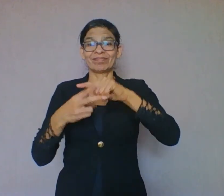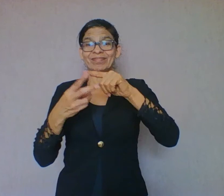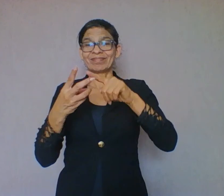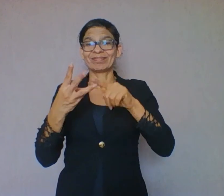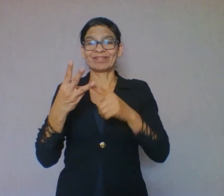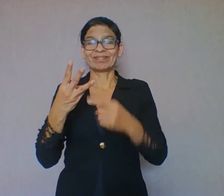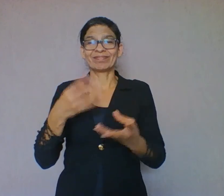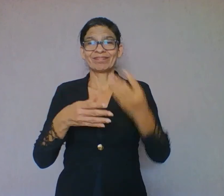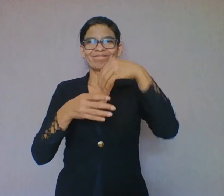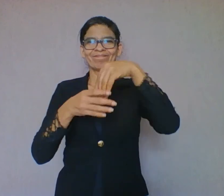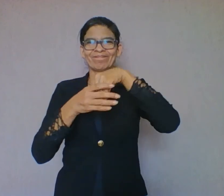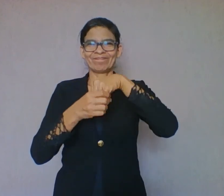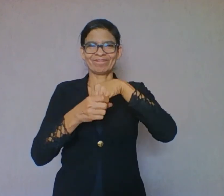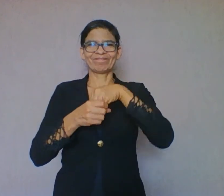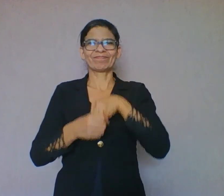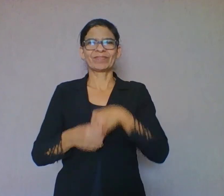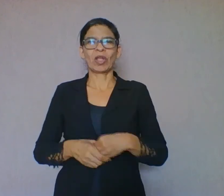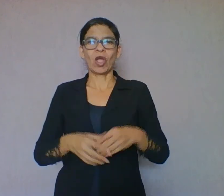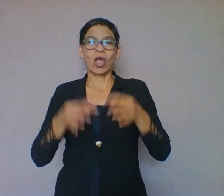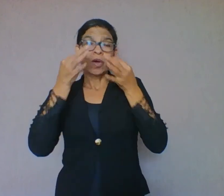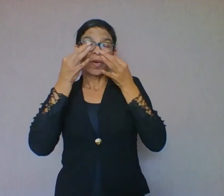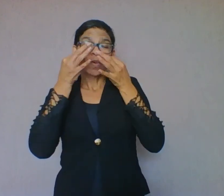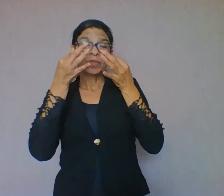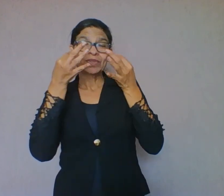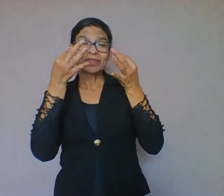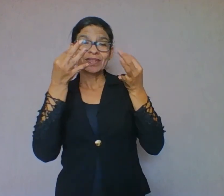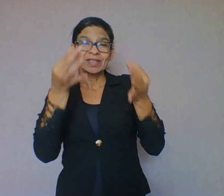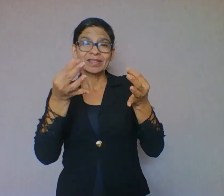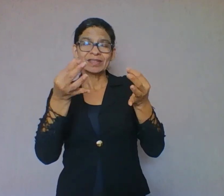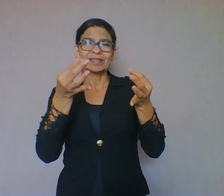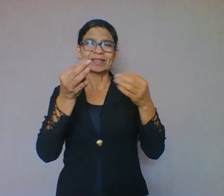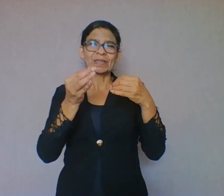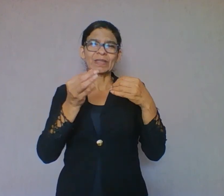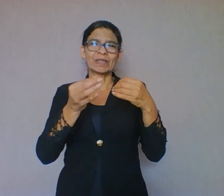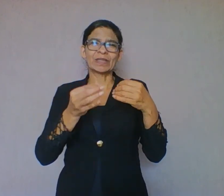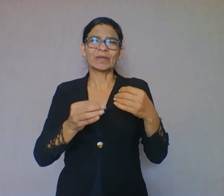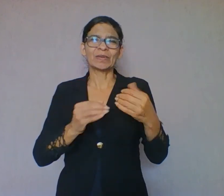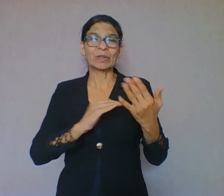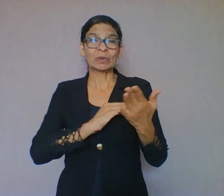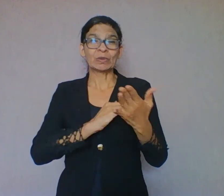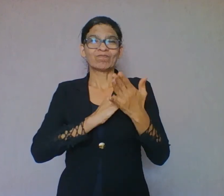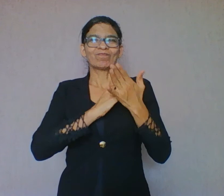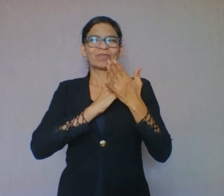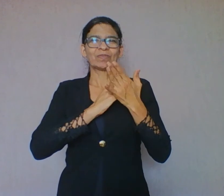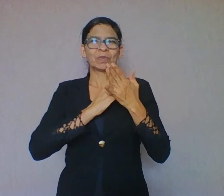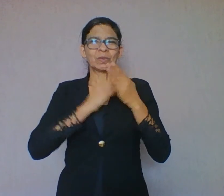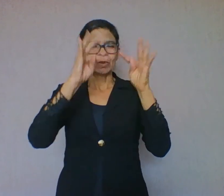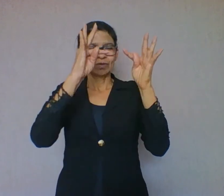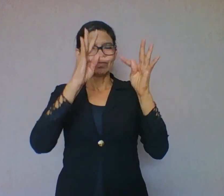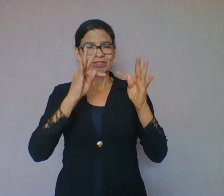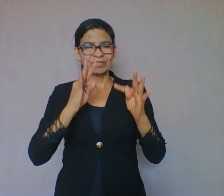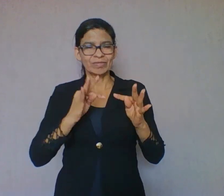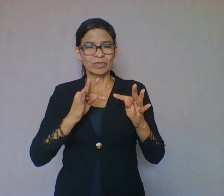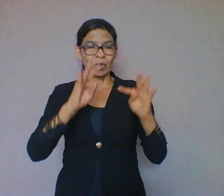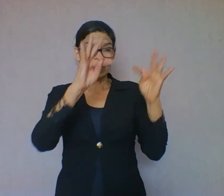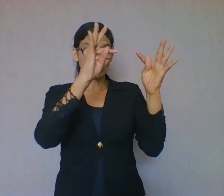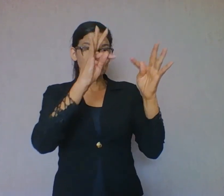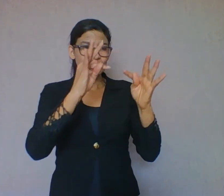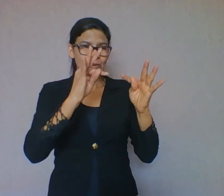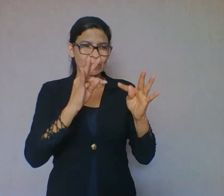suposto textual. O que é o suposto textual? Suposto textual é aquilo que vem o texto, em que o texto está escrito. Por